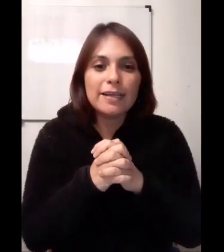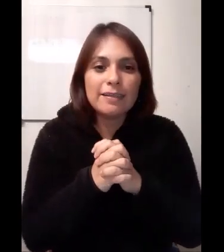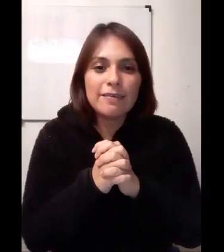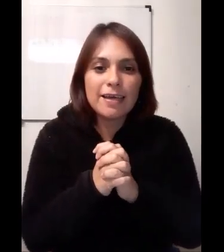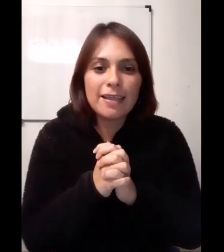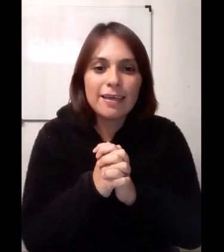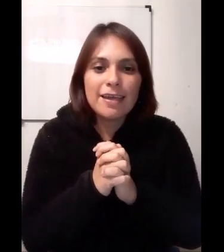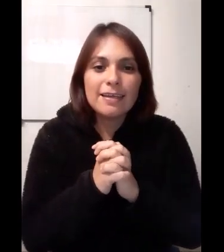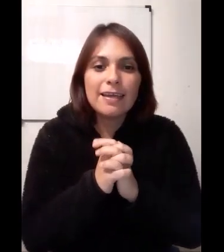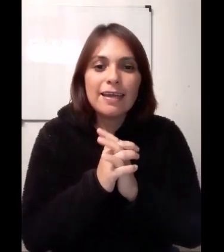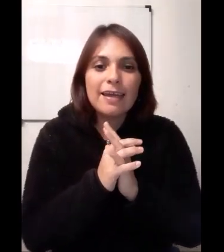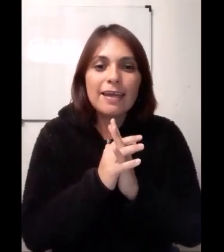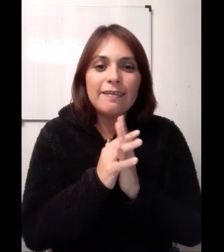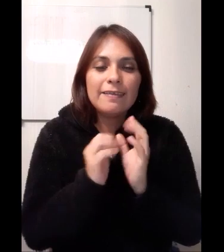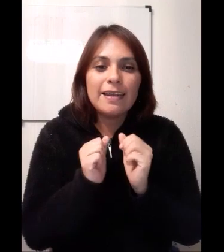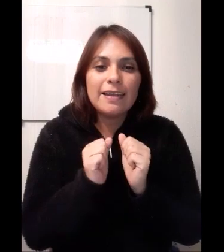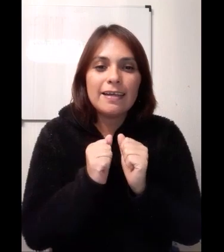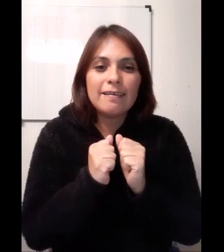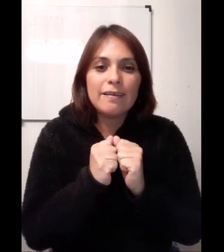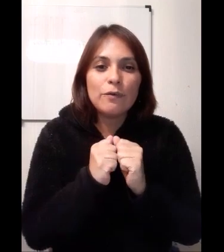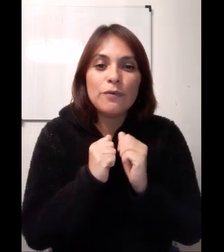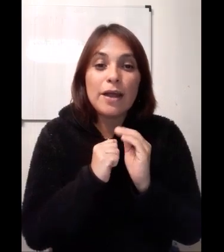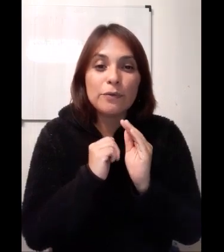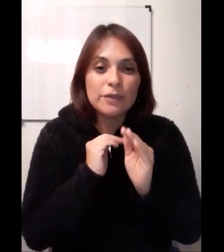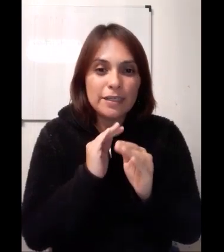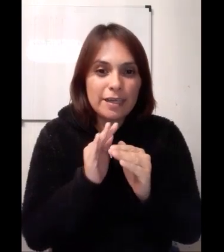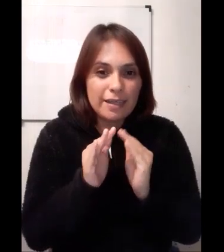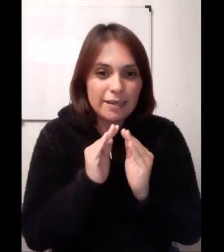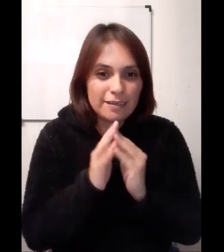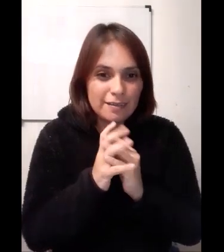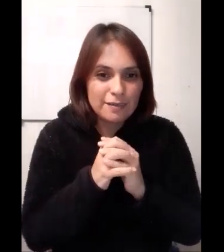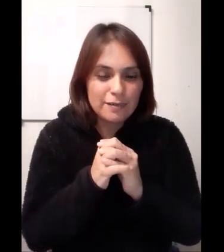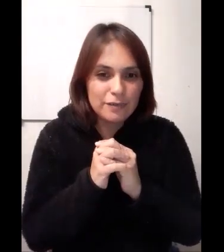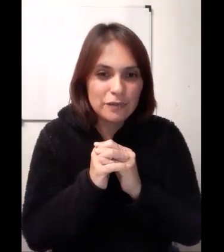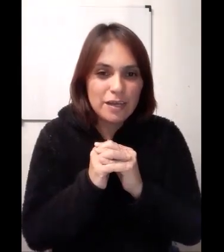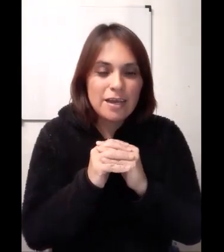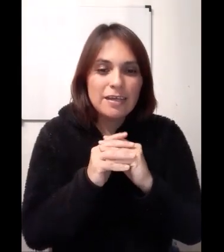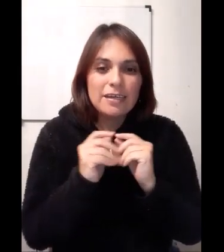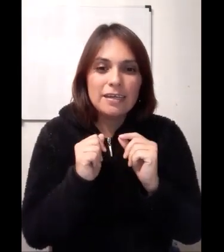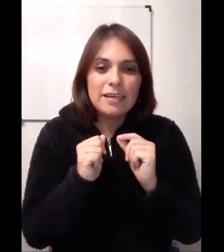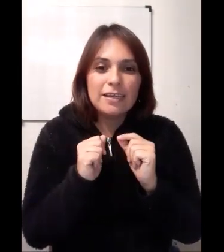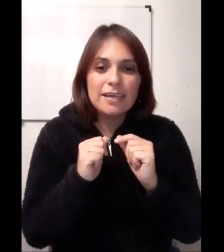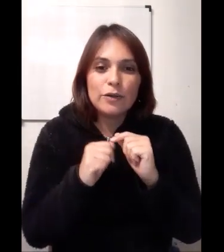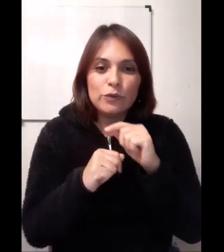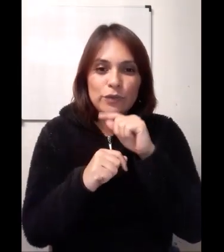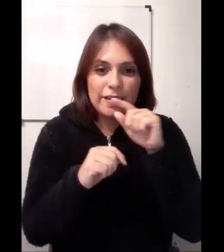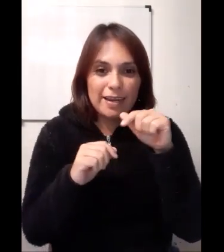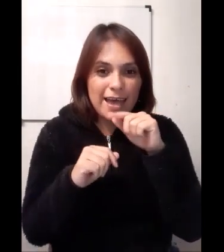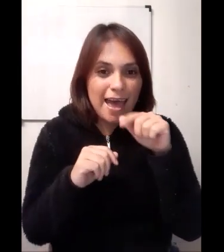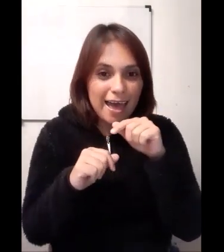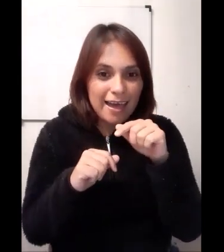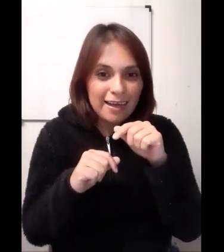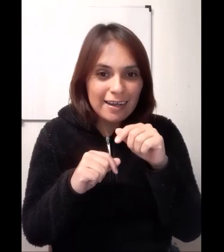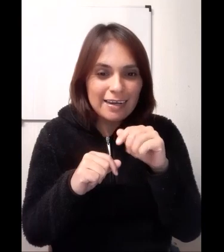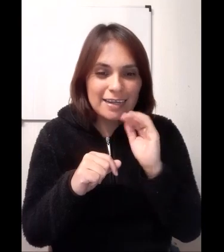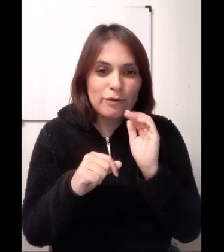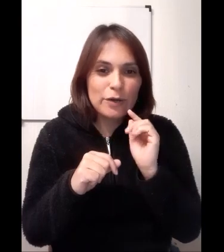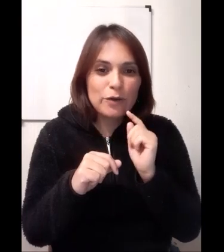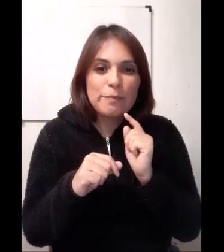actividad Que tienen que hacer una rutina de ejercicios Y quiero que ustedes la hagan Y luego me